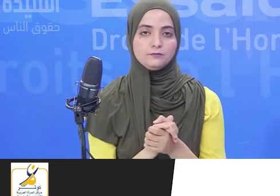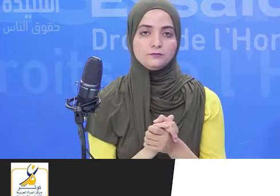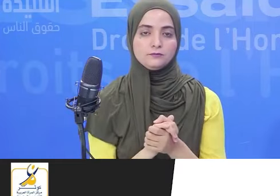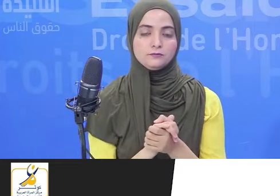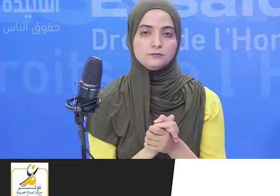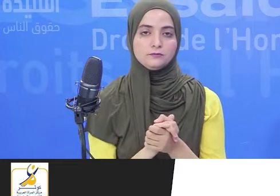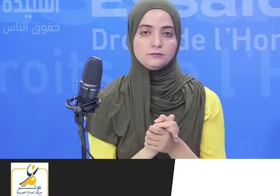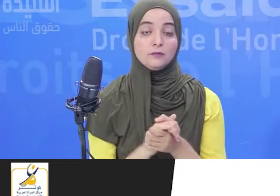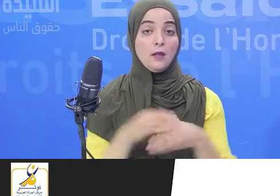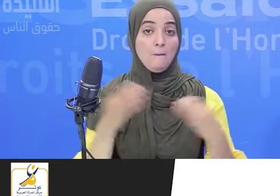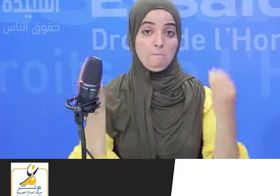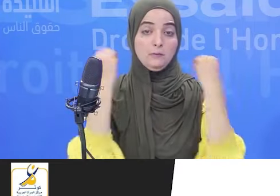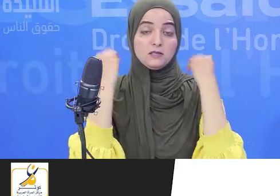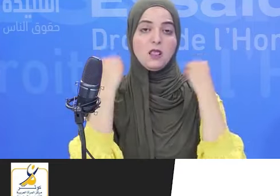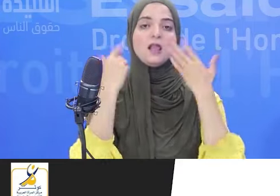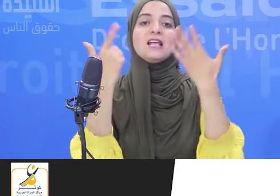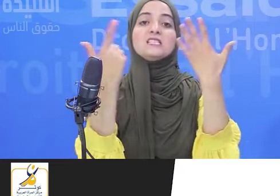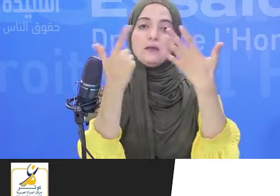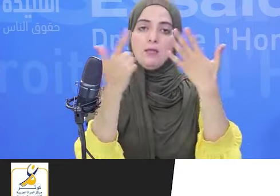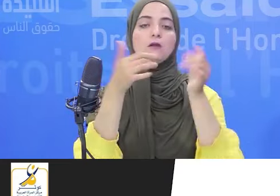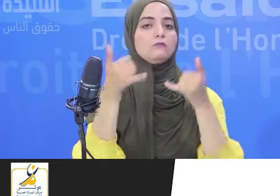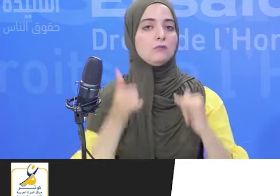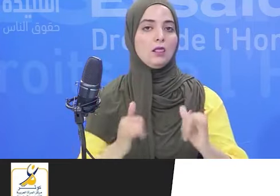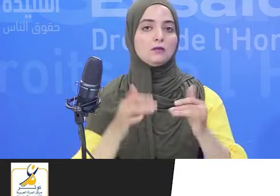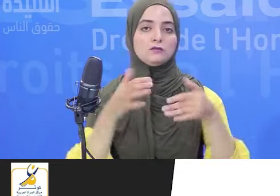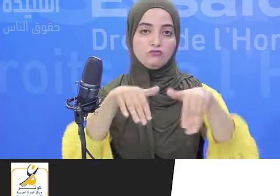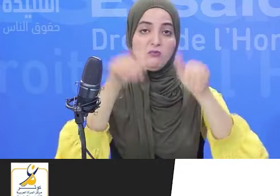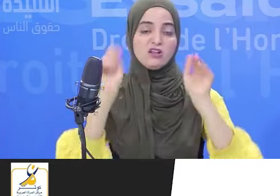بنزرد سبعة مقاعد